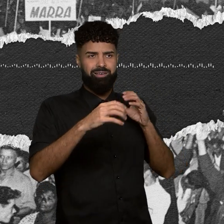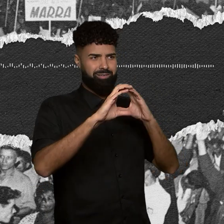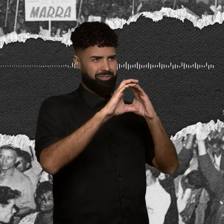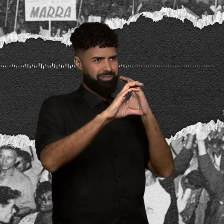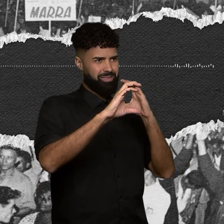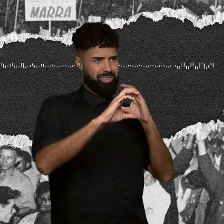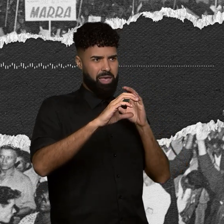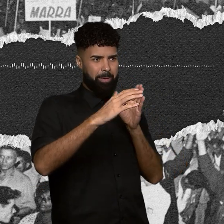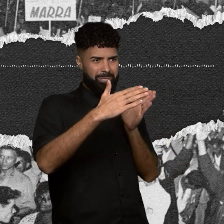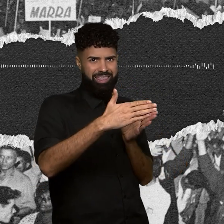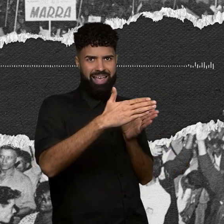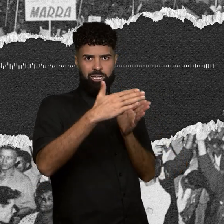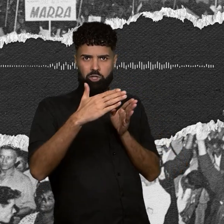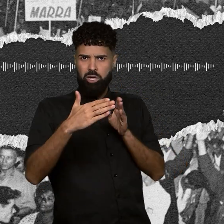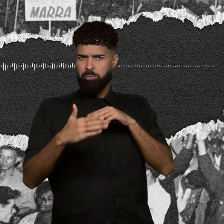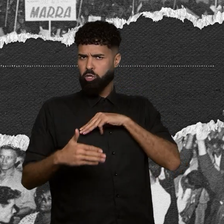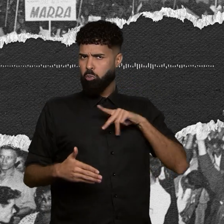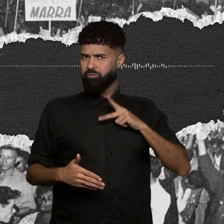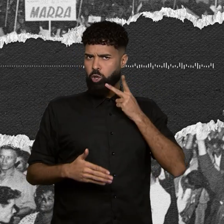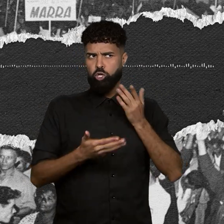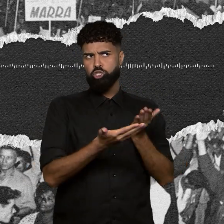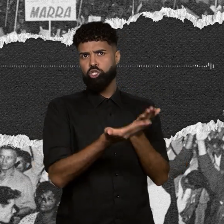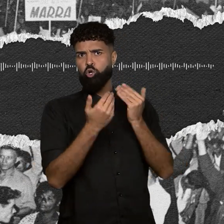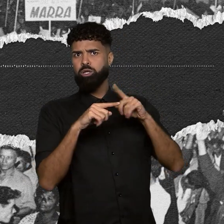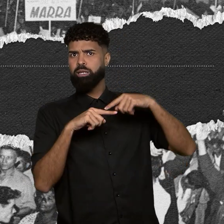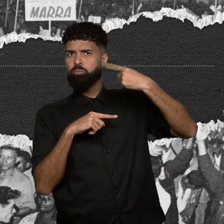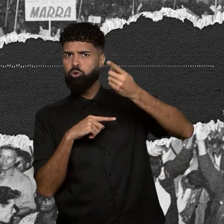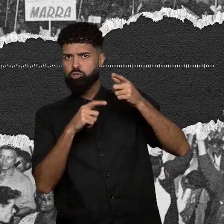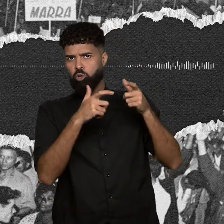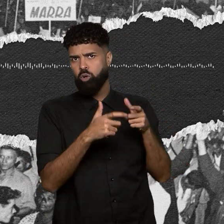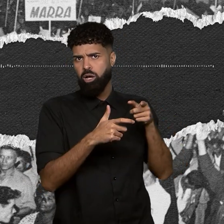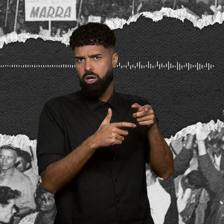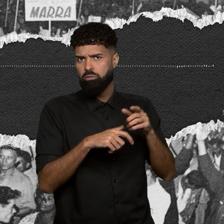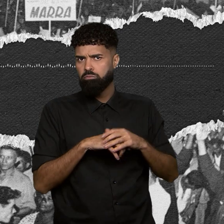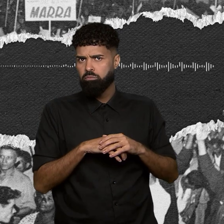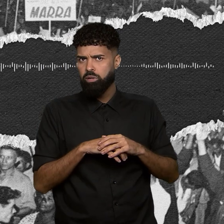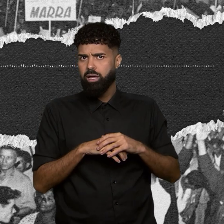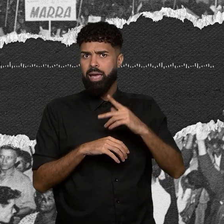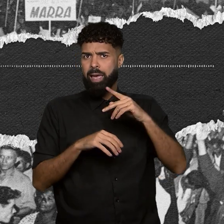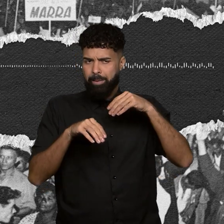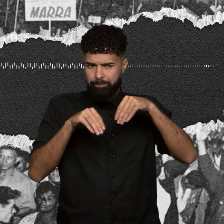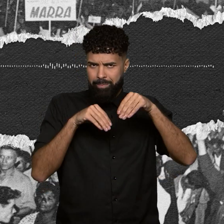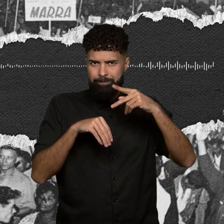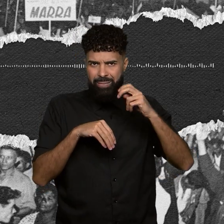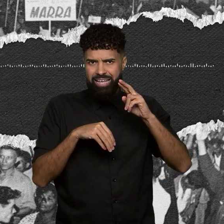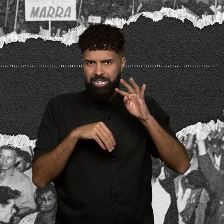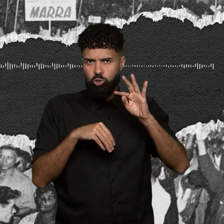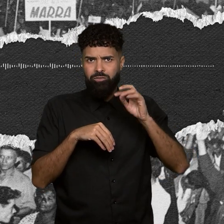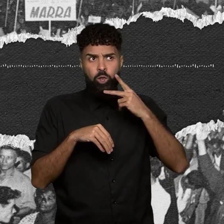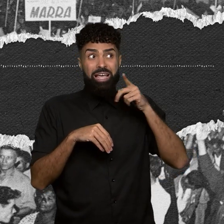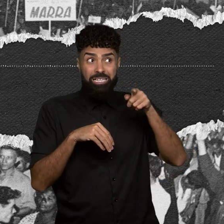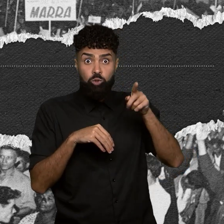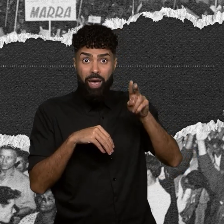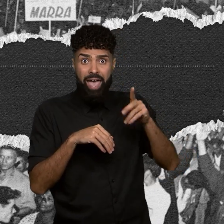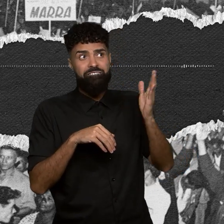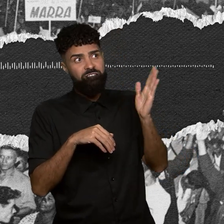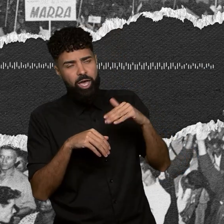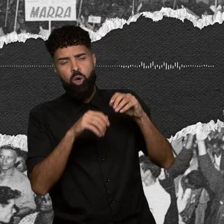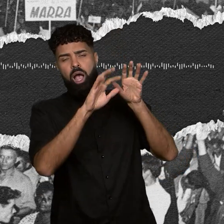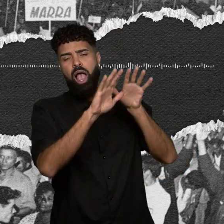Ministério Público diz que foi tirado dias depois do local e que os peritos apontaram como fonte do vazamento da gasolina? Como a empresa